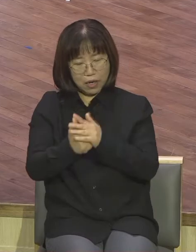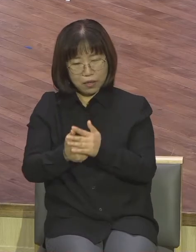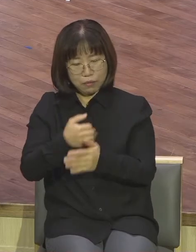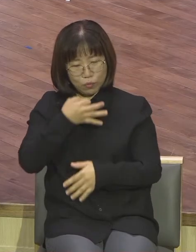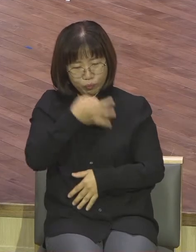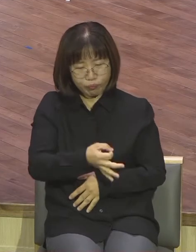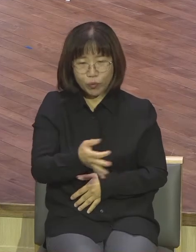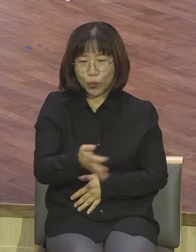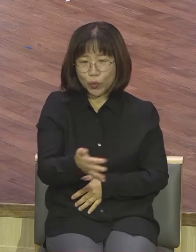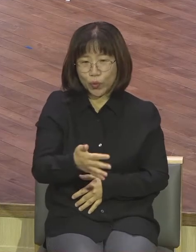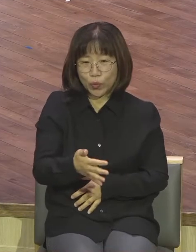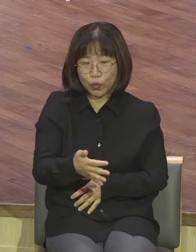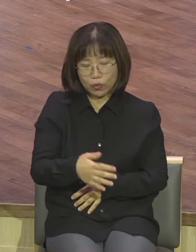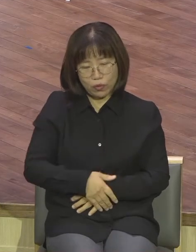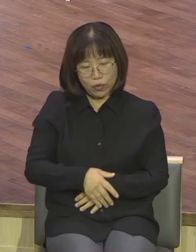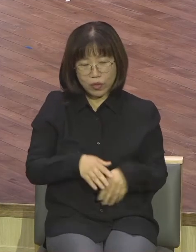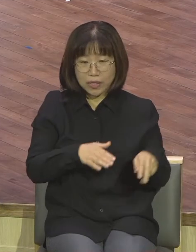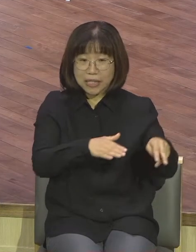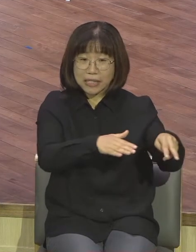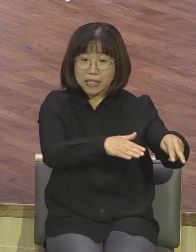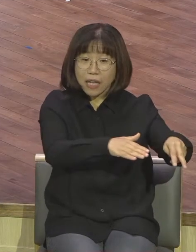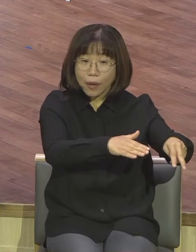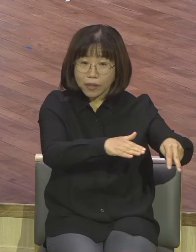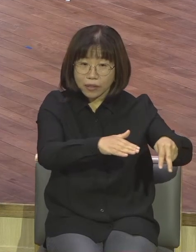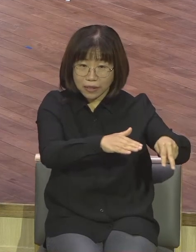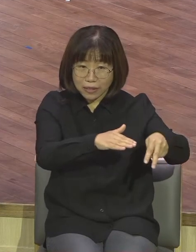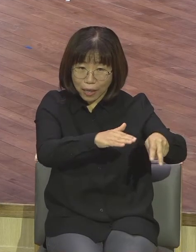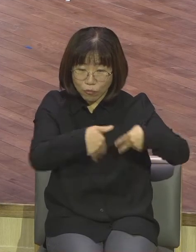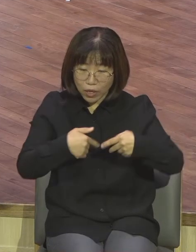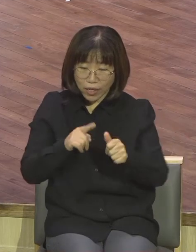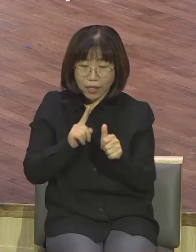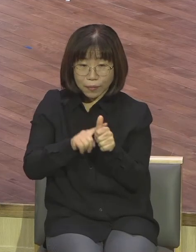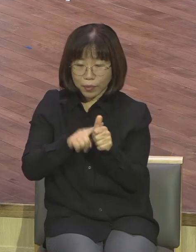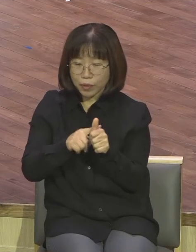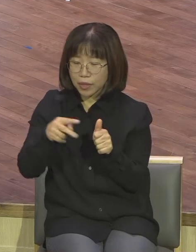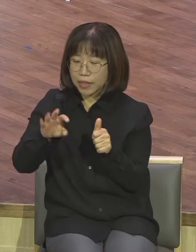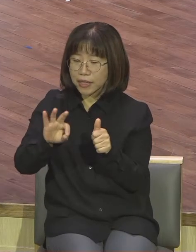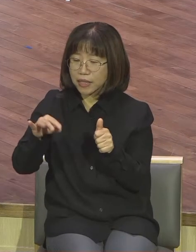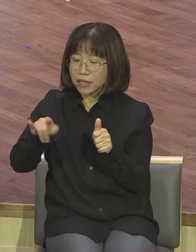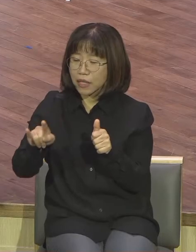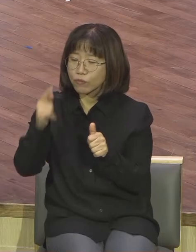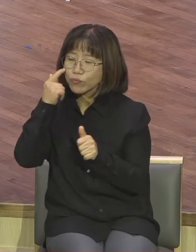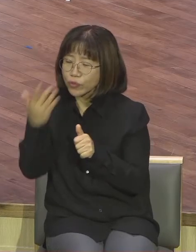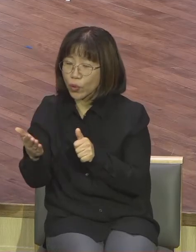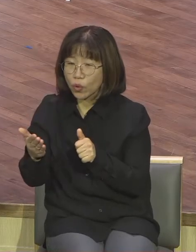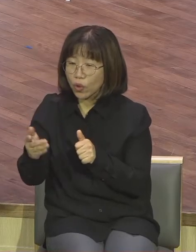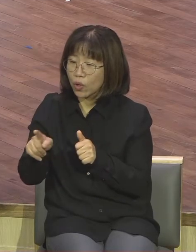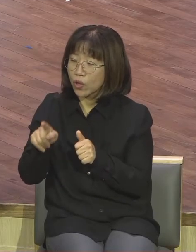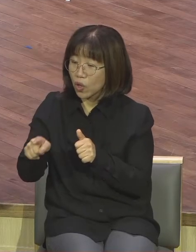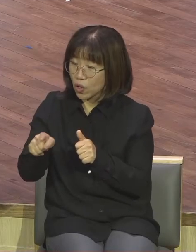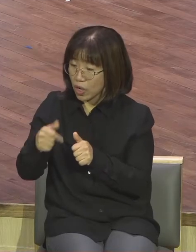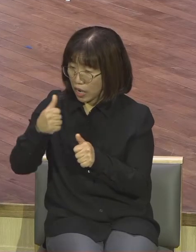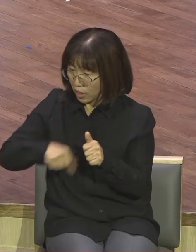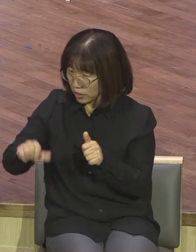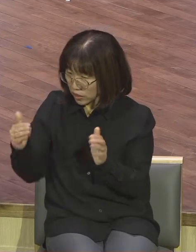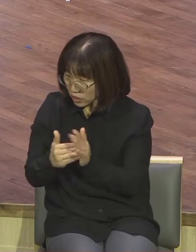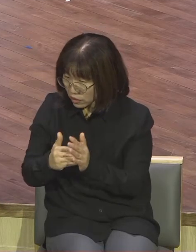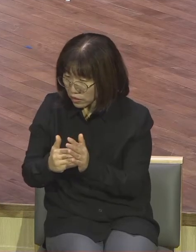사무엘이 이세에게 말합니다 이게 전부냐 또 아들 있냐 없냐 그렇게 물으니까 들판에